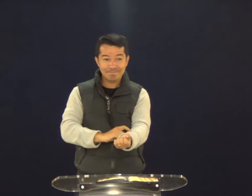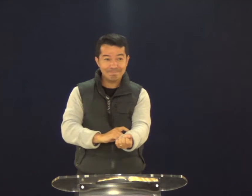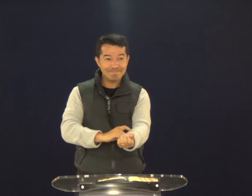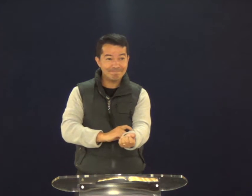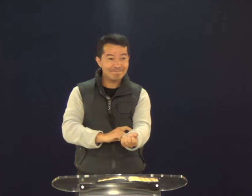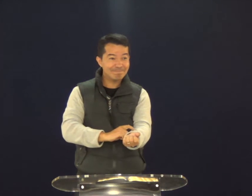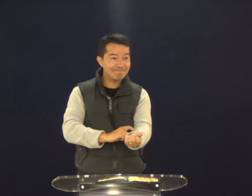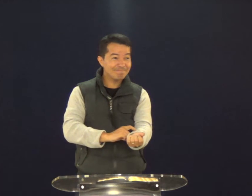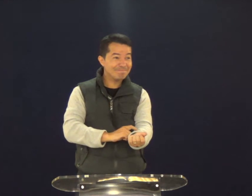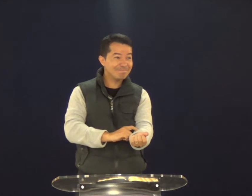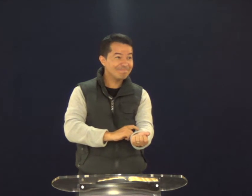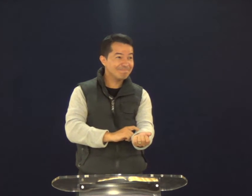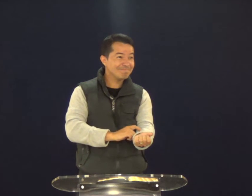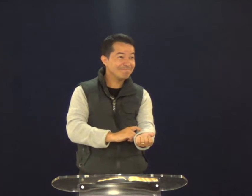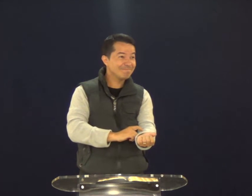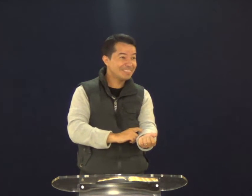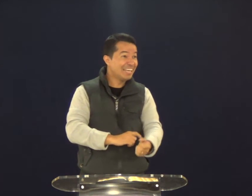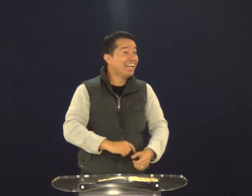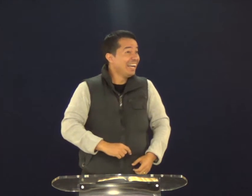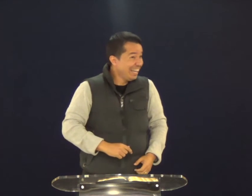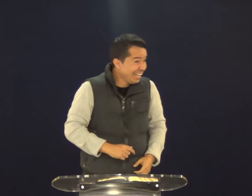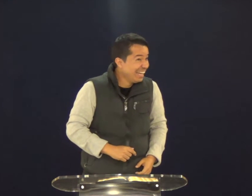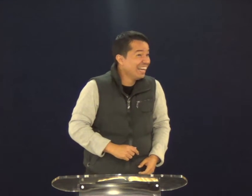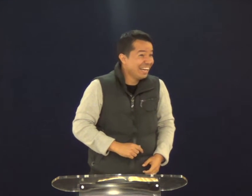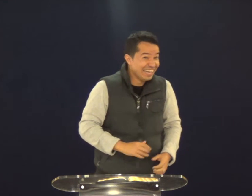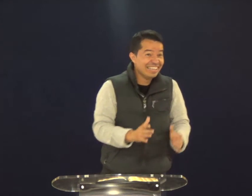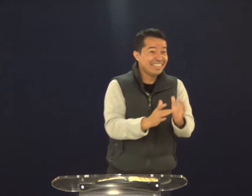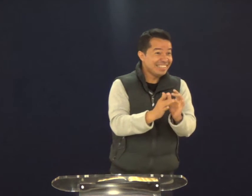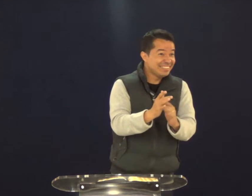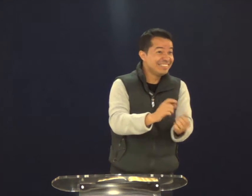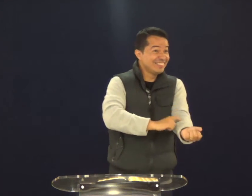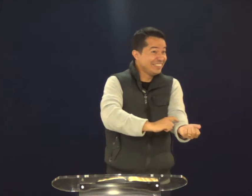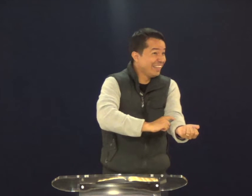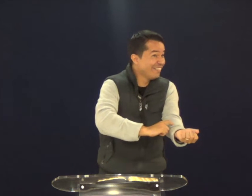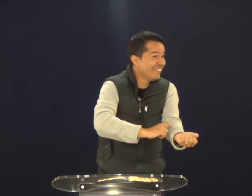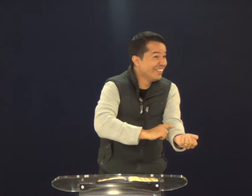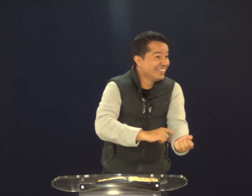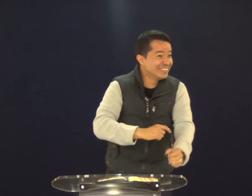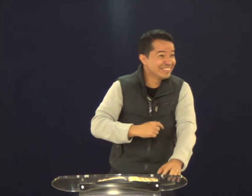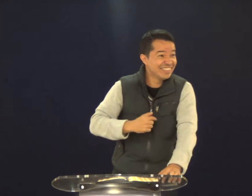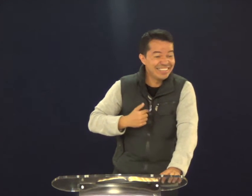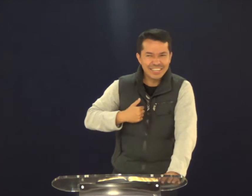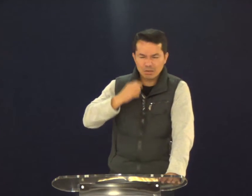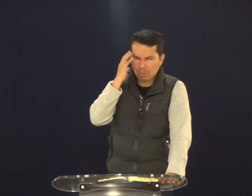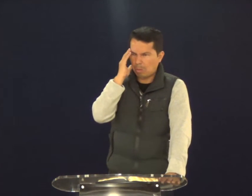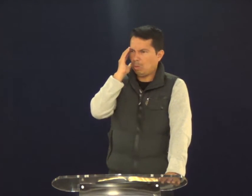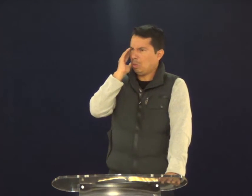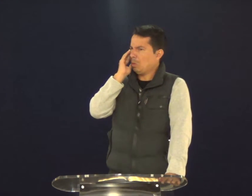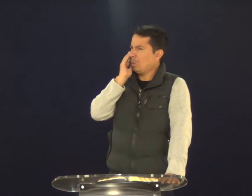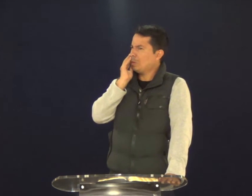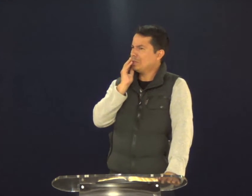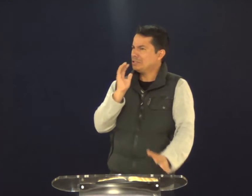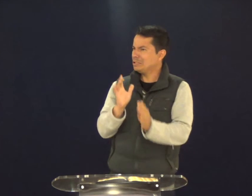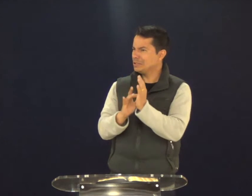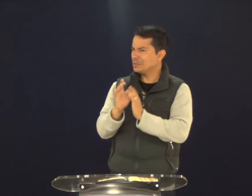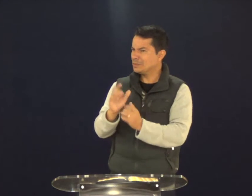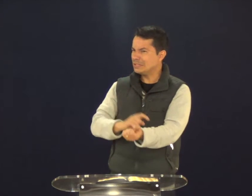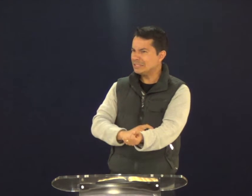Jesus, então, fica nervoso. É, Jesus ficou nervoso com isso. E eu penso,